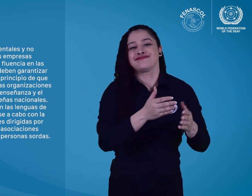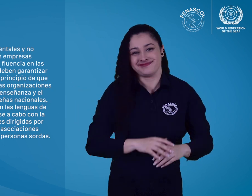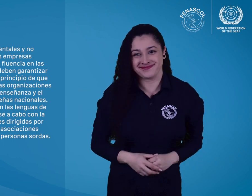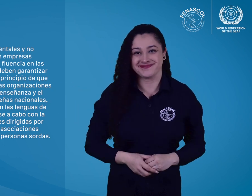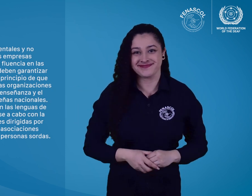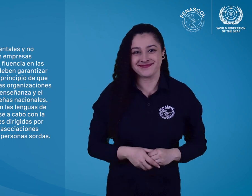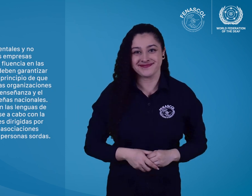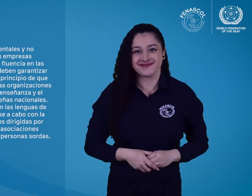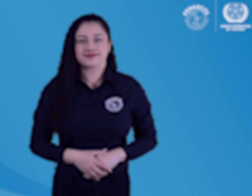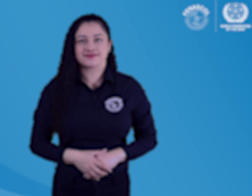sordas.